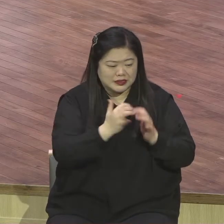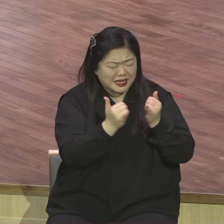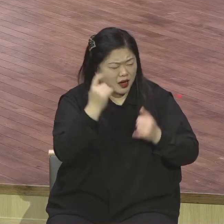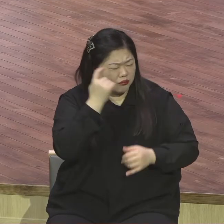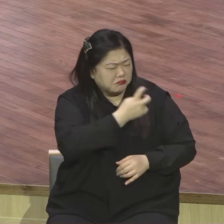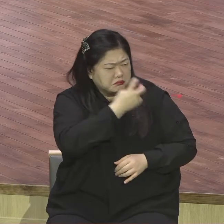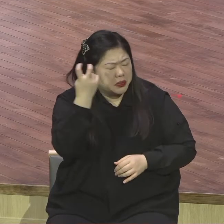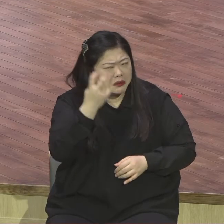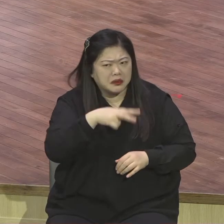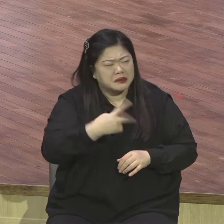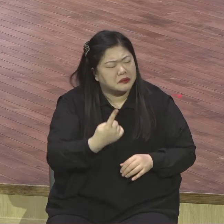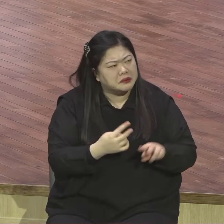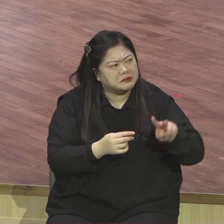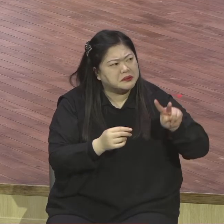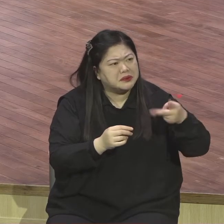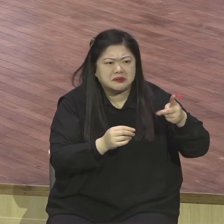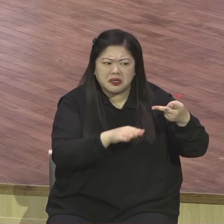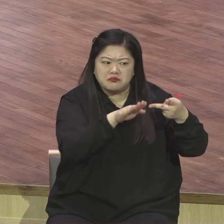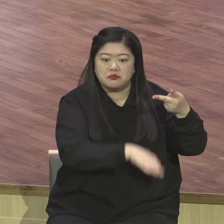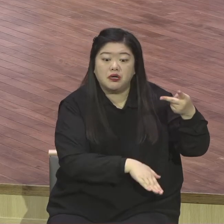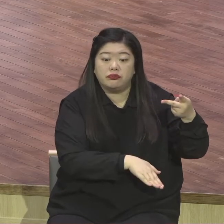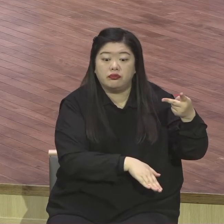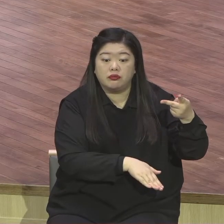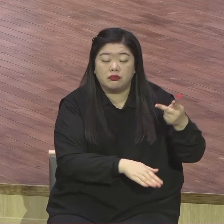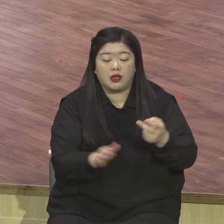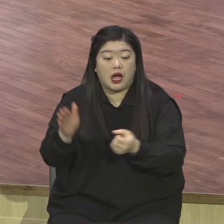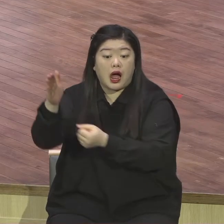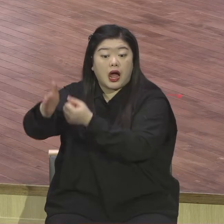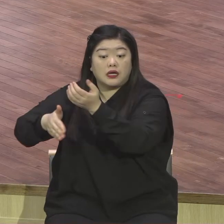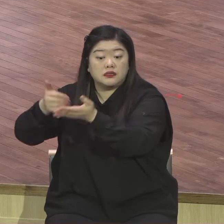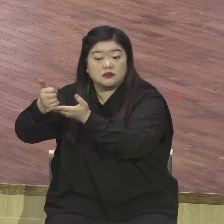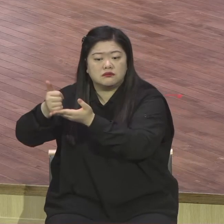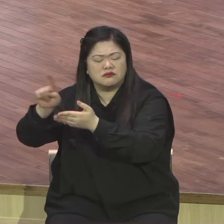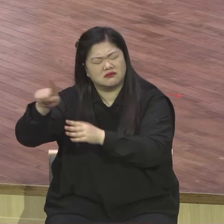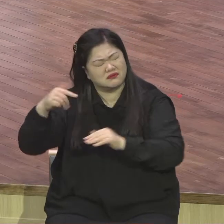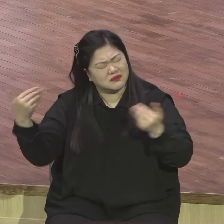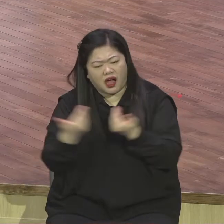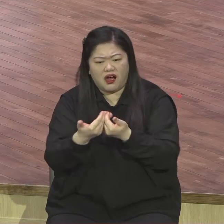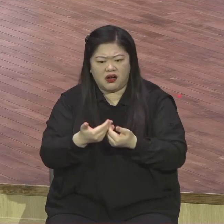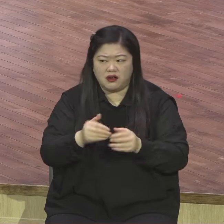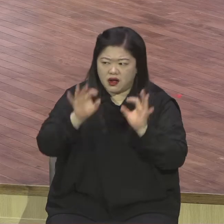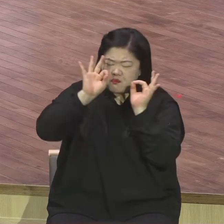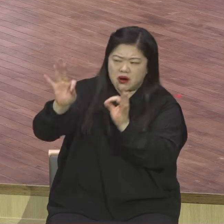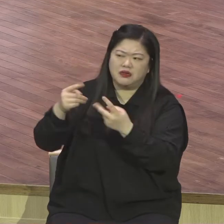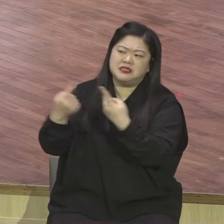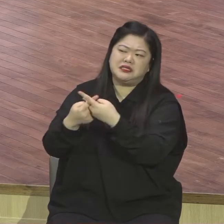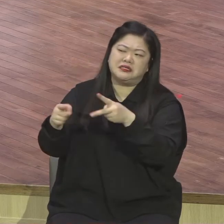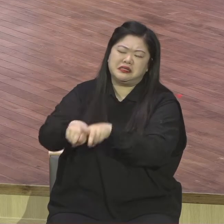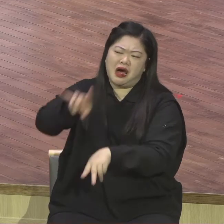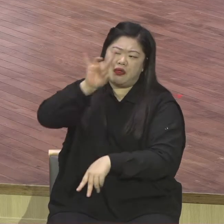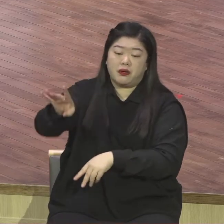성경이 뭐랍니까? 믿으면 구원을 얻으리라. 이해해서 구원한다고 말 안 했어요.